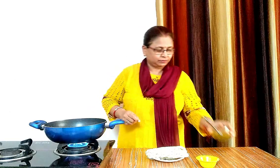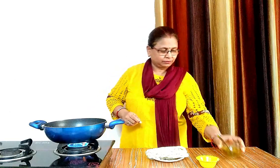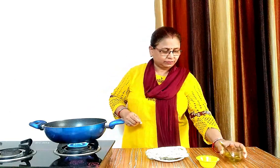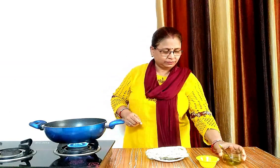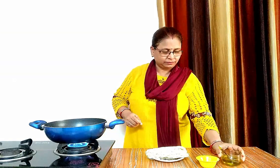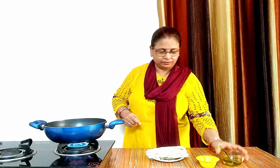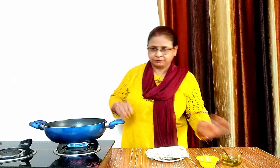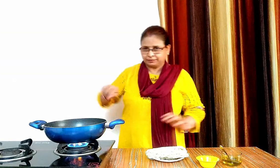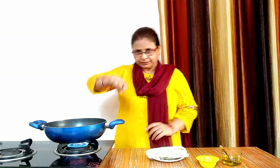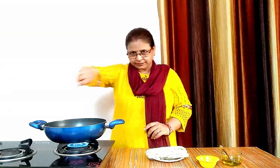और मिला लेंगे